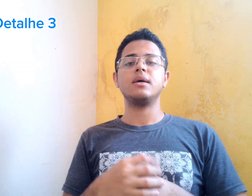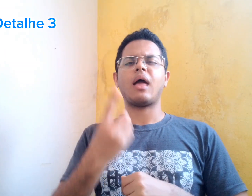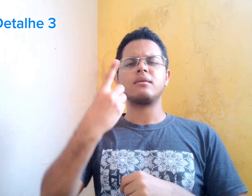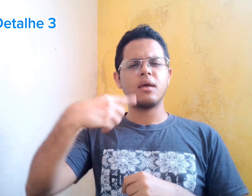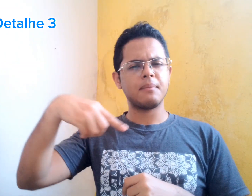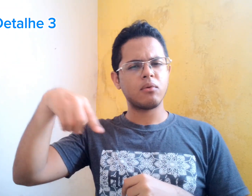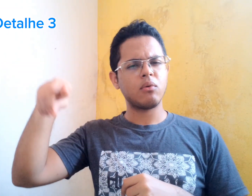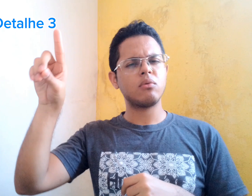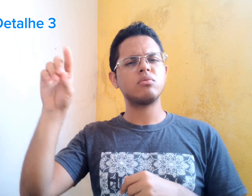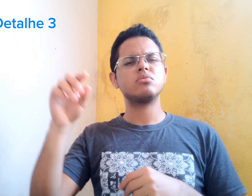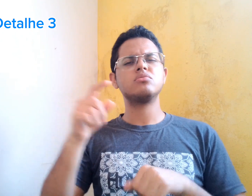detalhe.